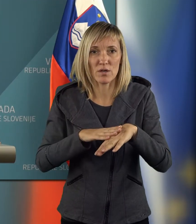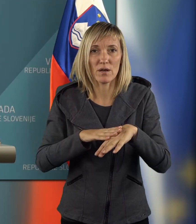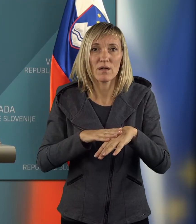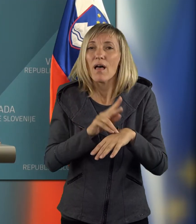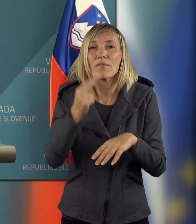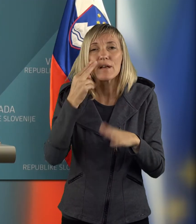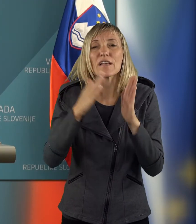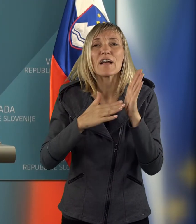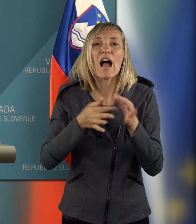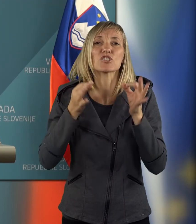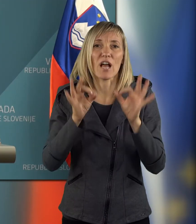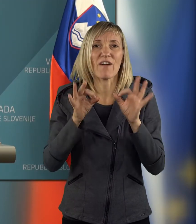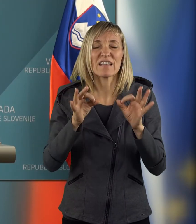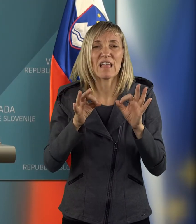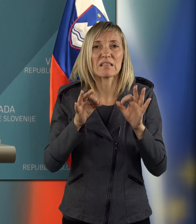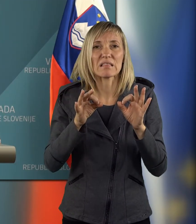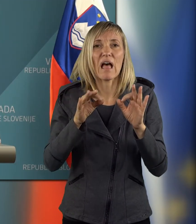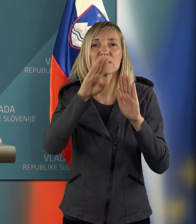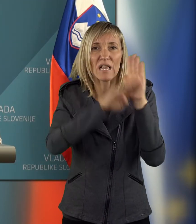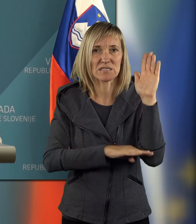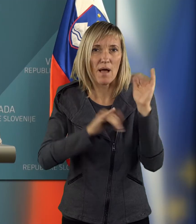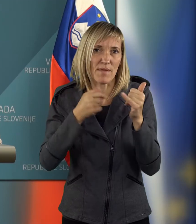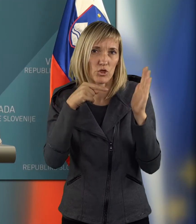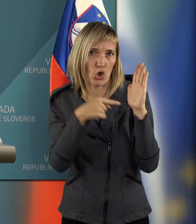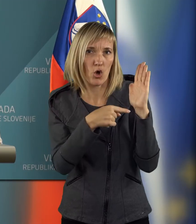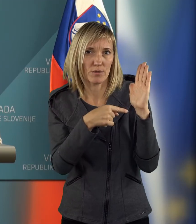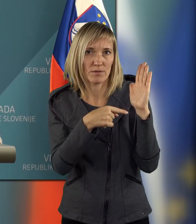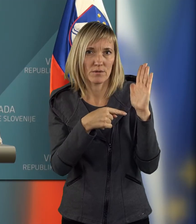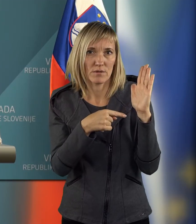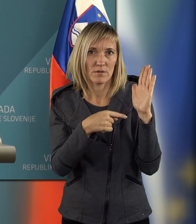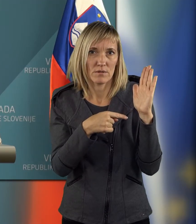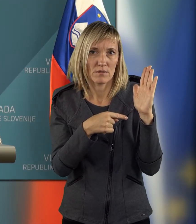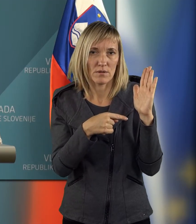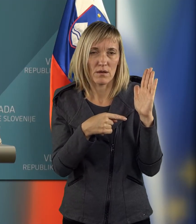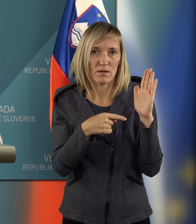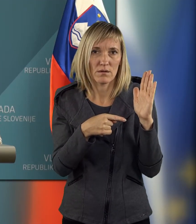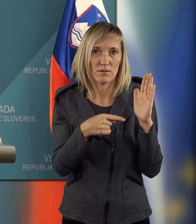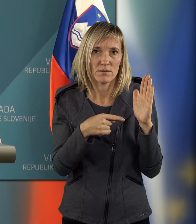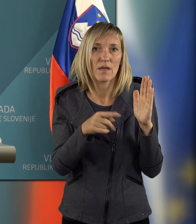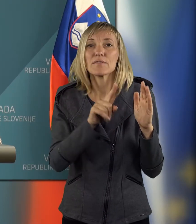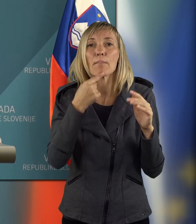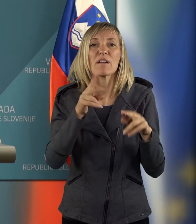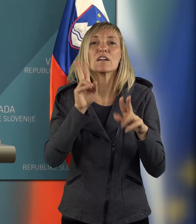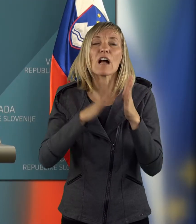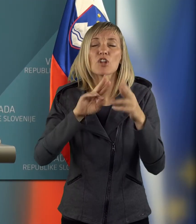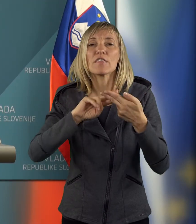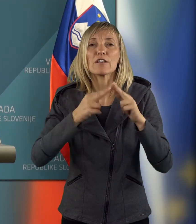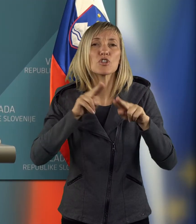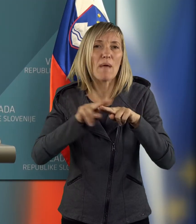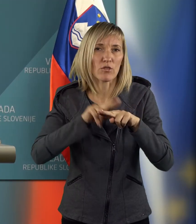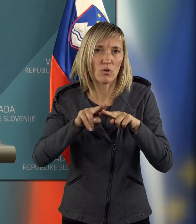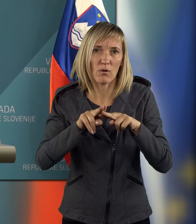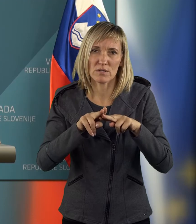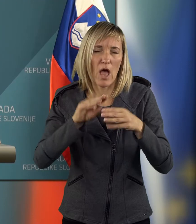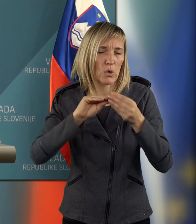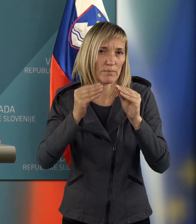kakršnikoli kvalitetni seznami to že so na nje za. Da v metodologiji vam ne govorim. Jaz bi samo